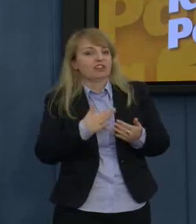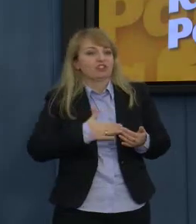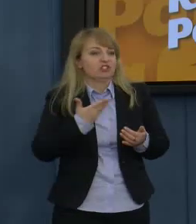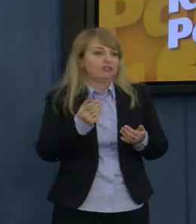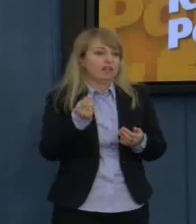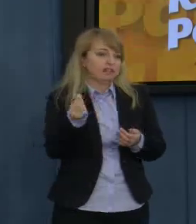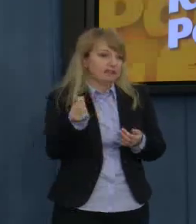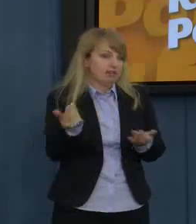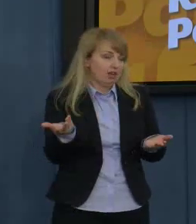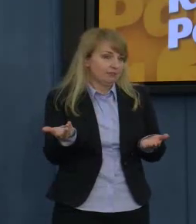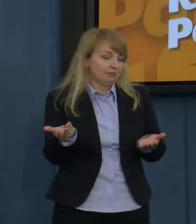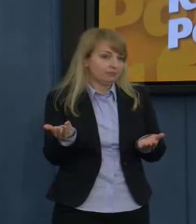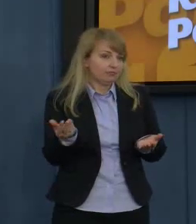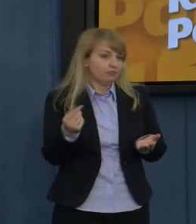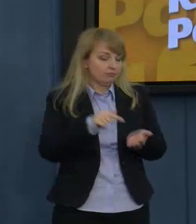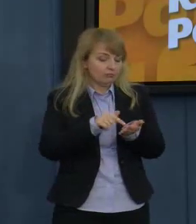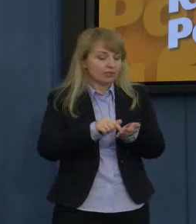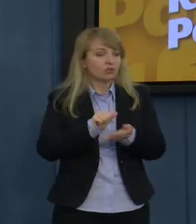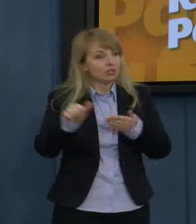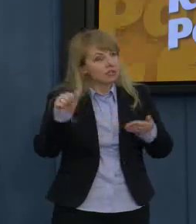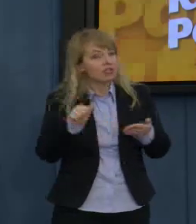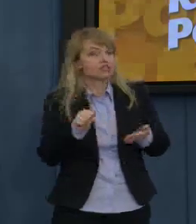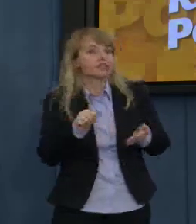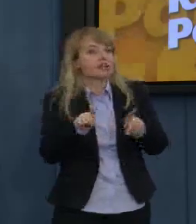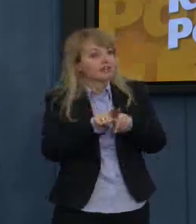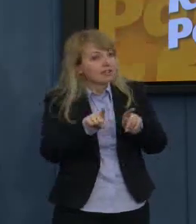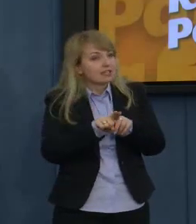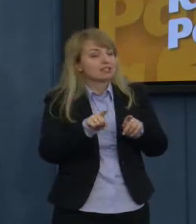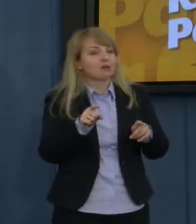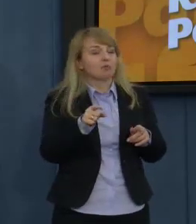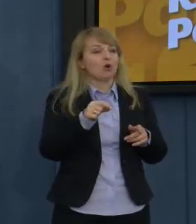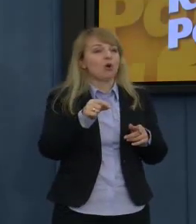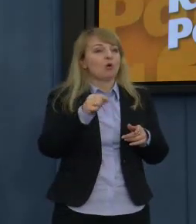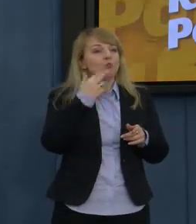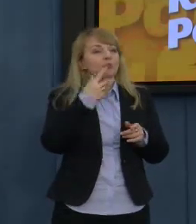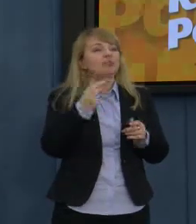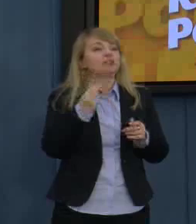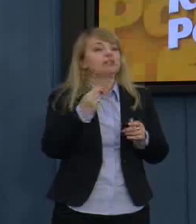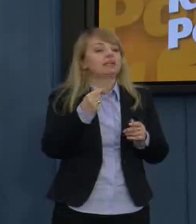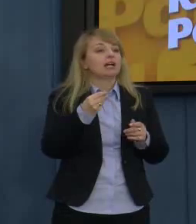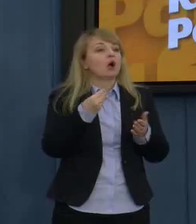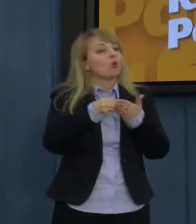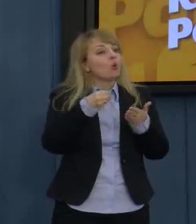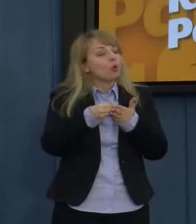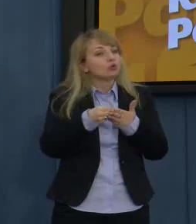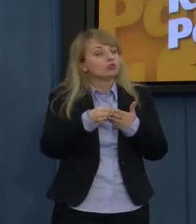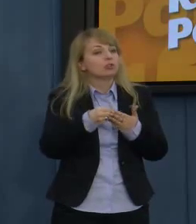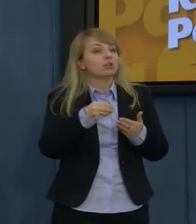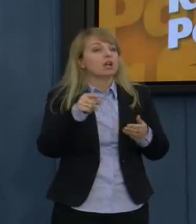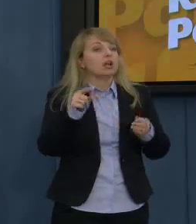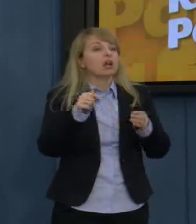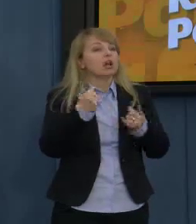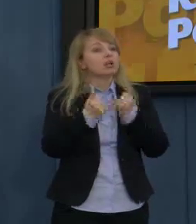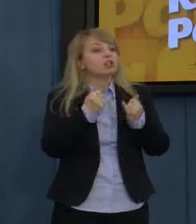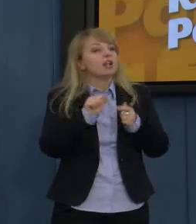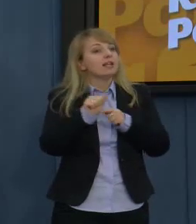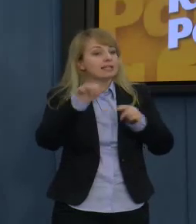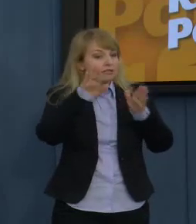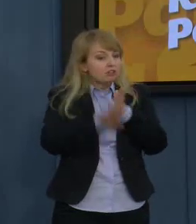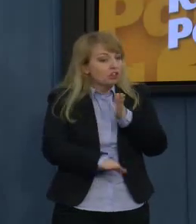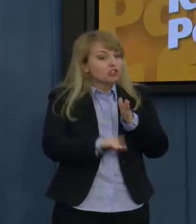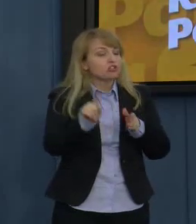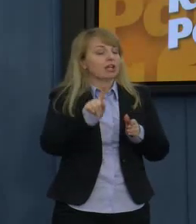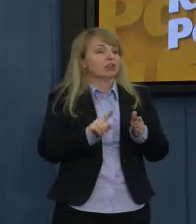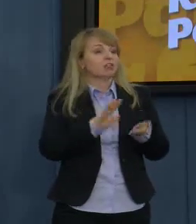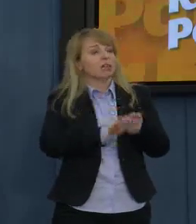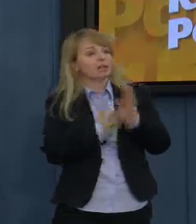Jeszcze to jest napisane w prostym projekcie. Za szczególne okoliczności uznaje się m.in. cenę, która zniszcza od ceny rynkowej. Czyli uszczegółówmy sobie ten